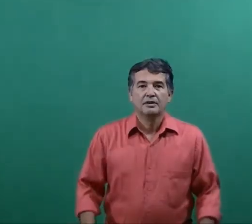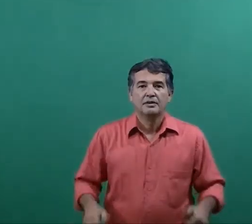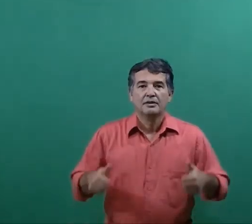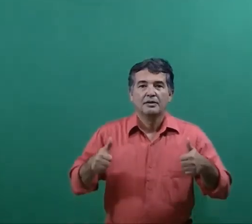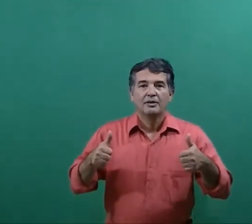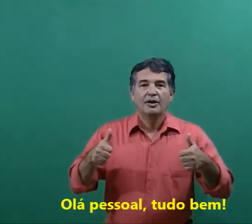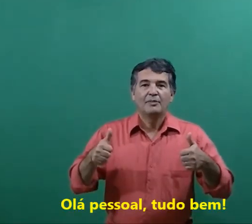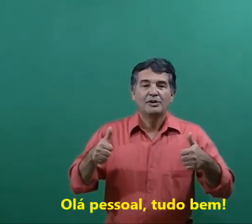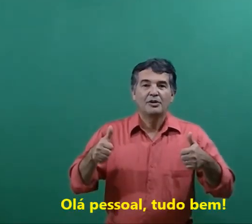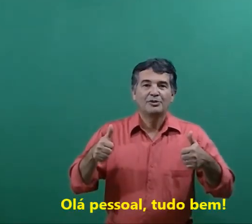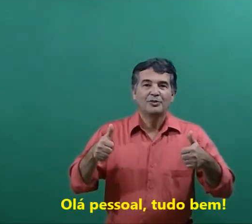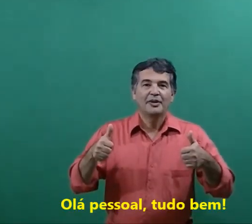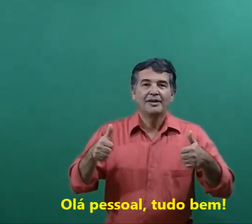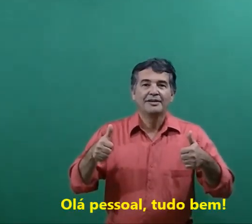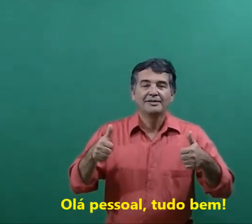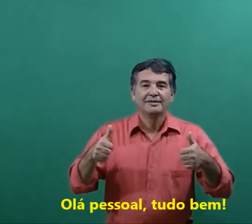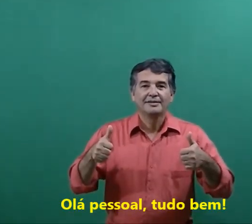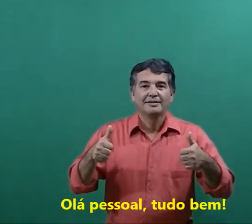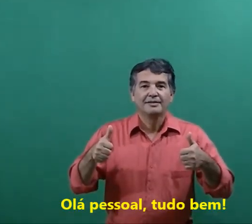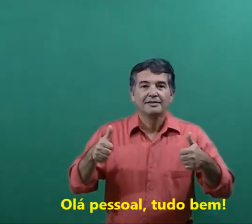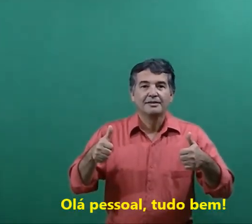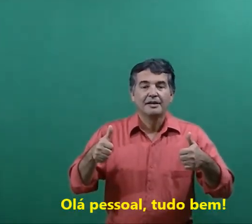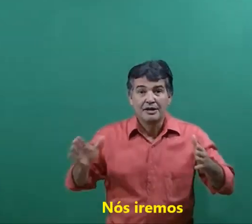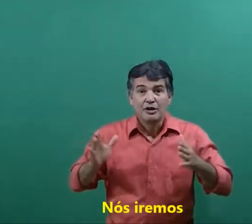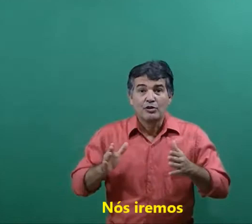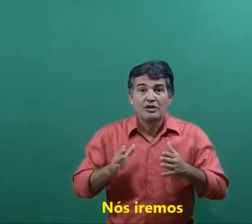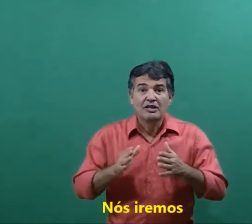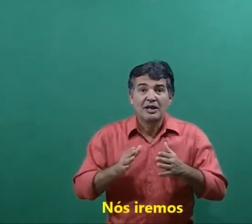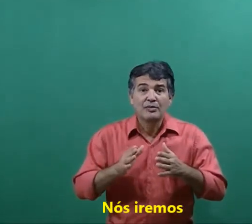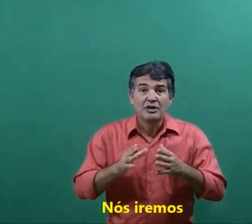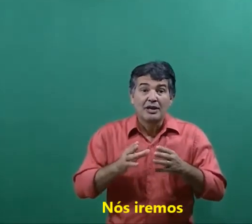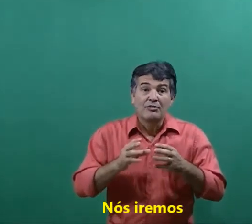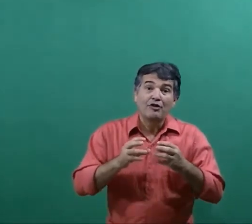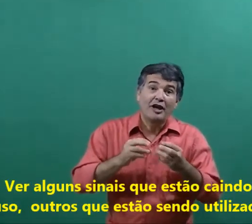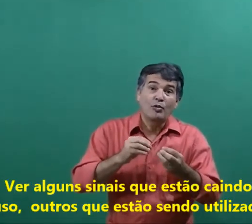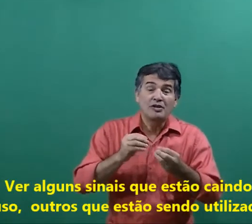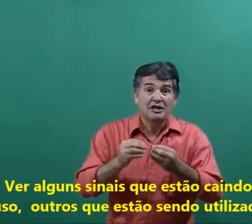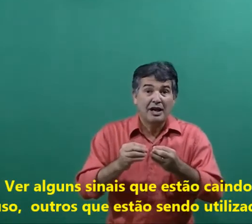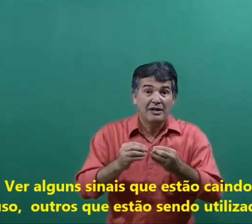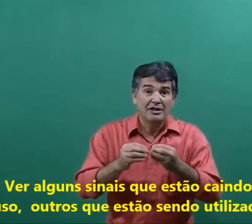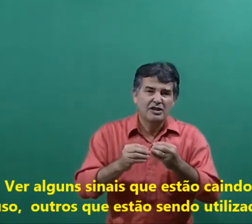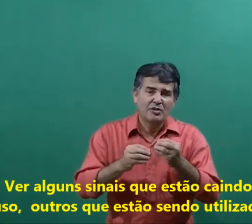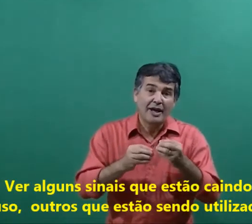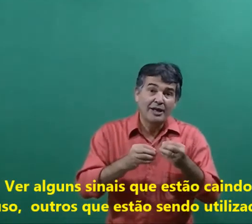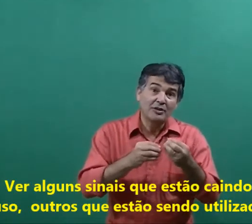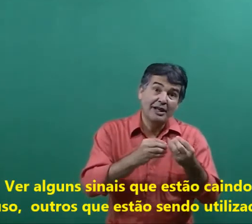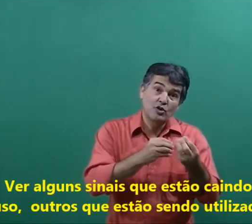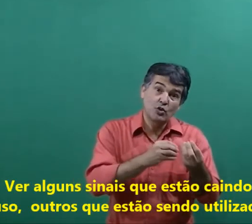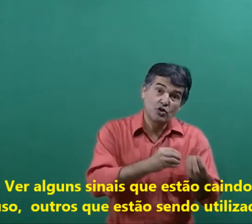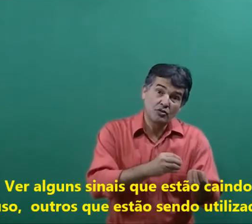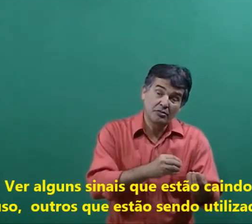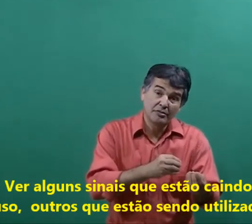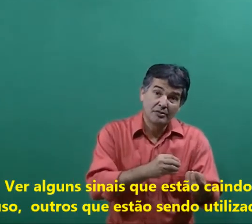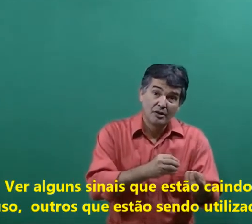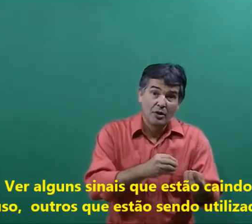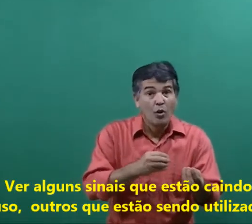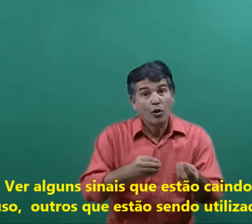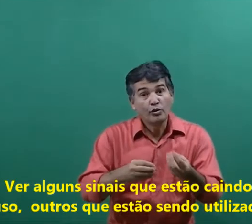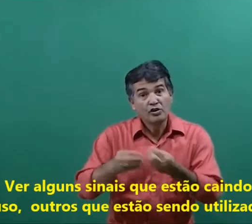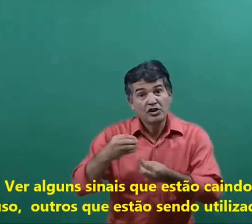Olá pessoal, tudo bem? Nós iremos ver alguns sinais que estão caindo em desuso outros que